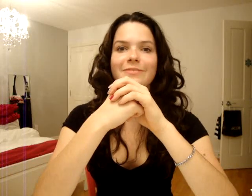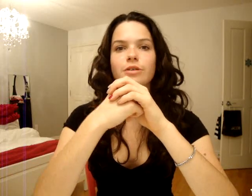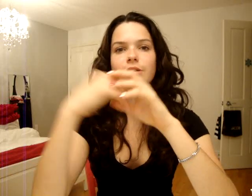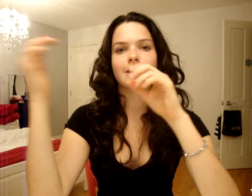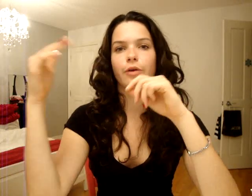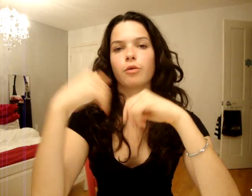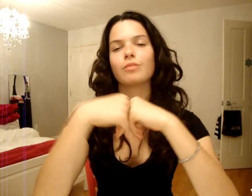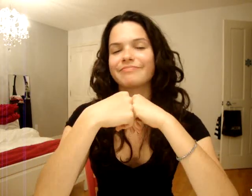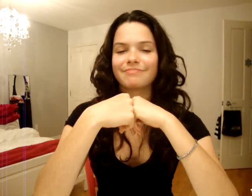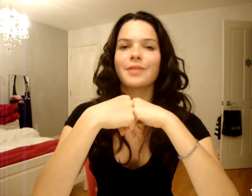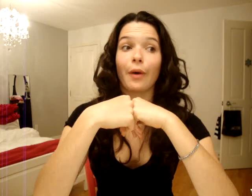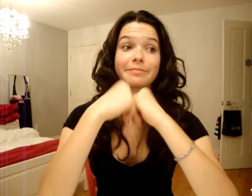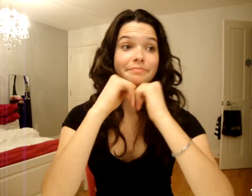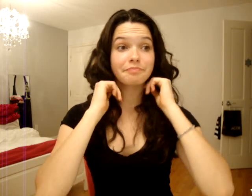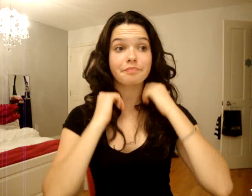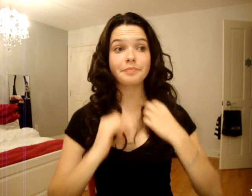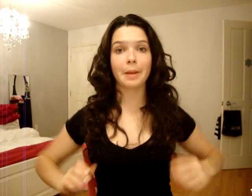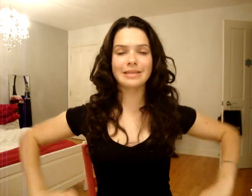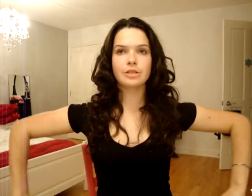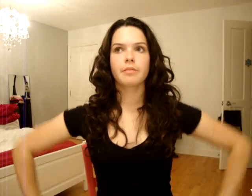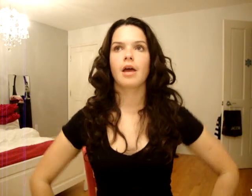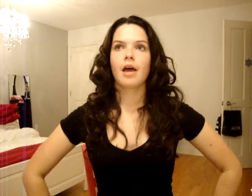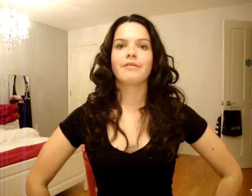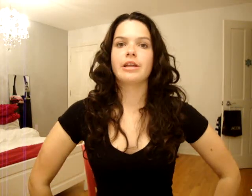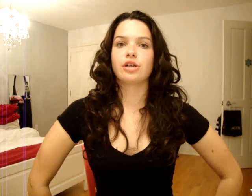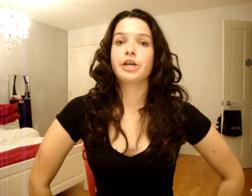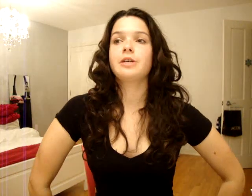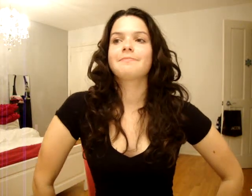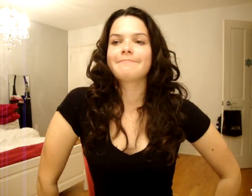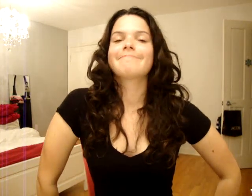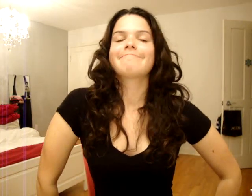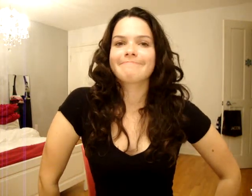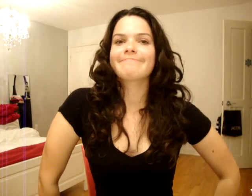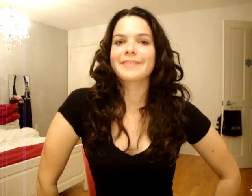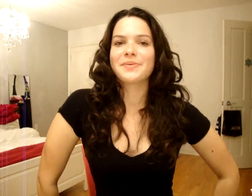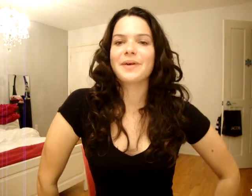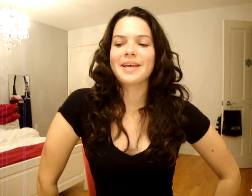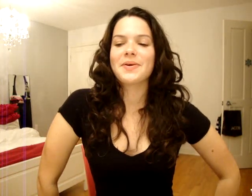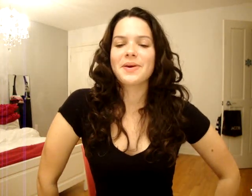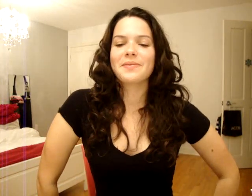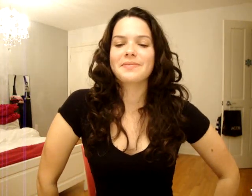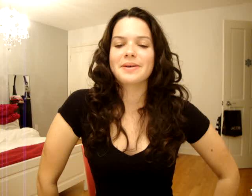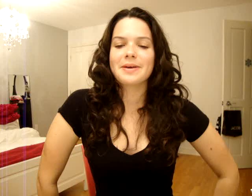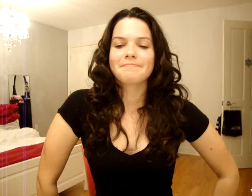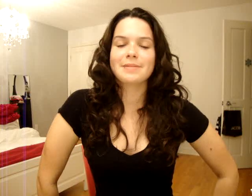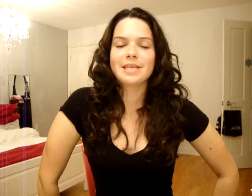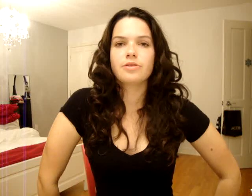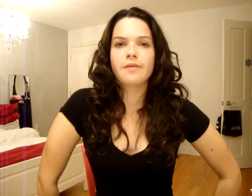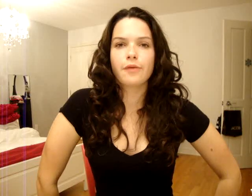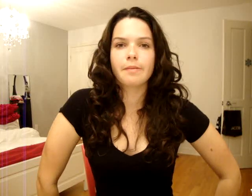Fait que ça, c'est moins beau. Ouais. Mais, c'est ça. Puis que, genre, les gars, là... Ouais, ouais, ouais, ouais, ouais. Mais, c'est des freaks de